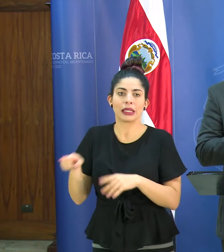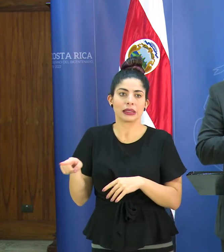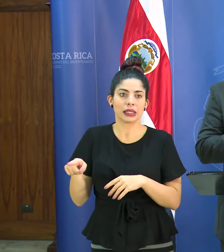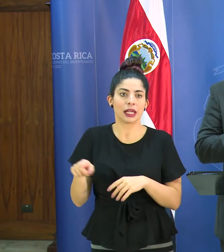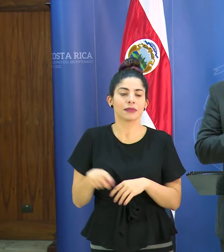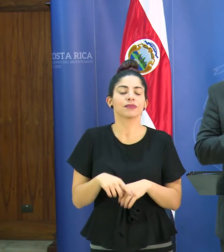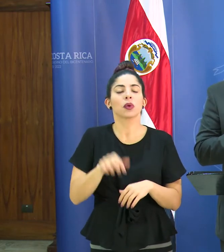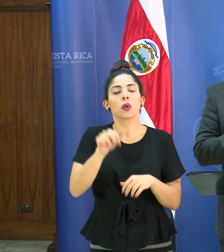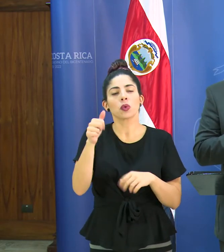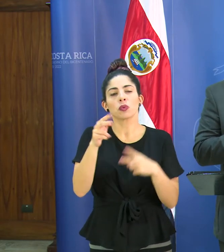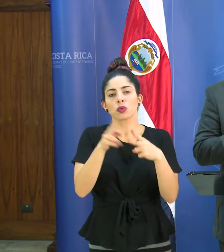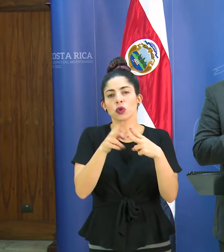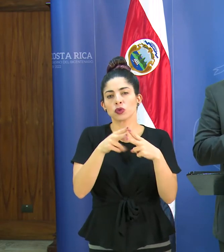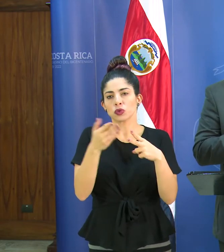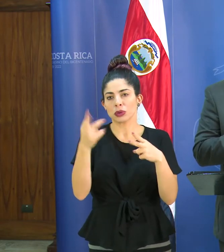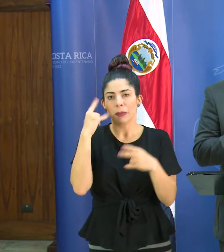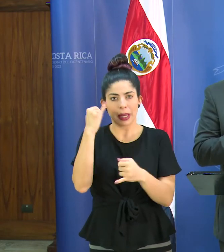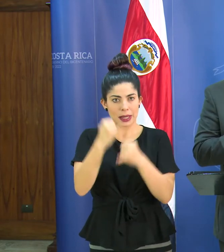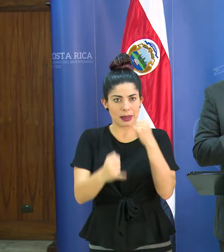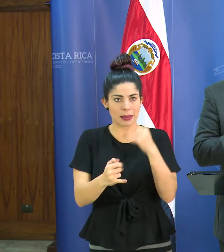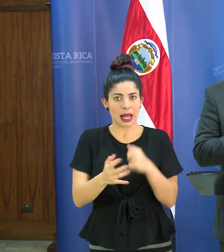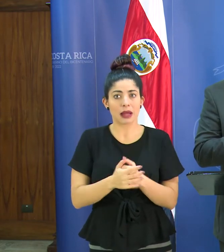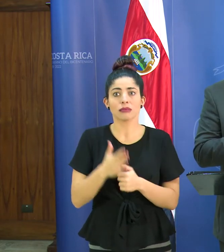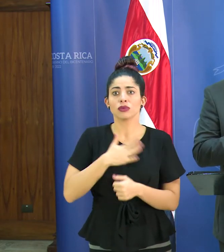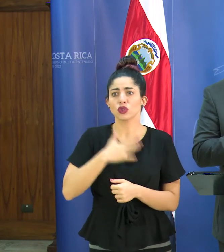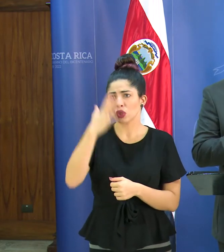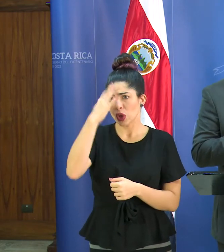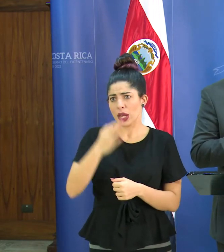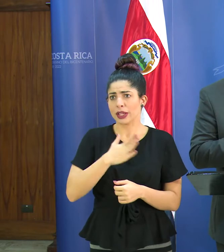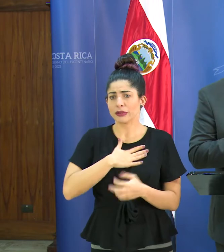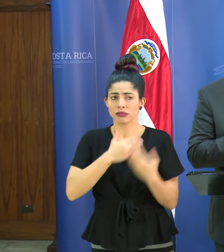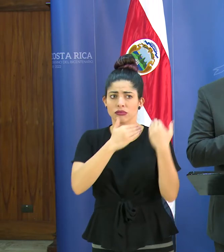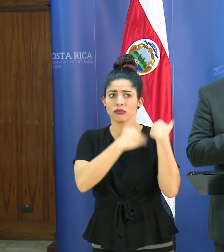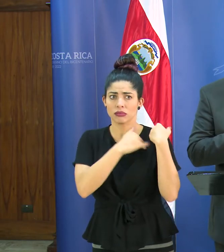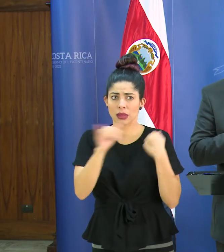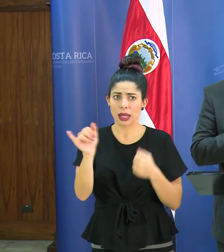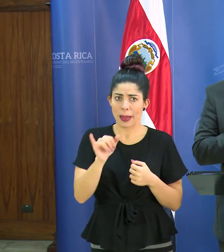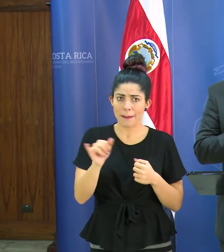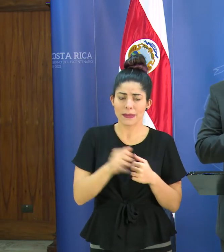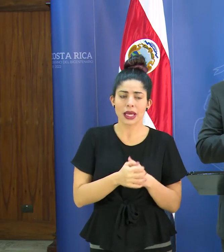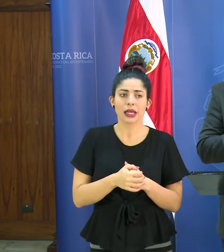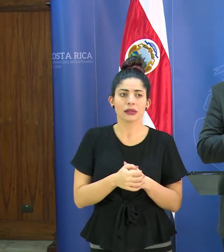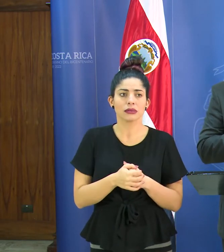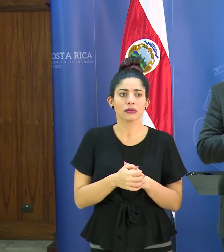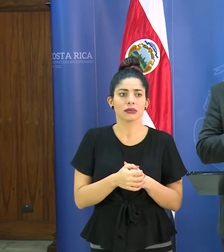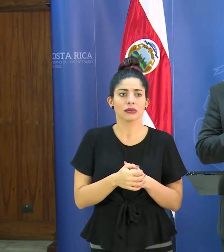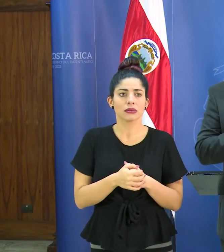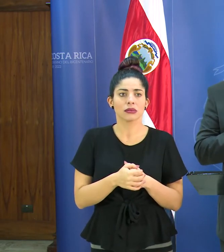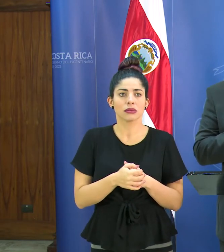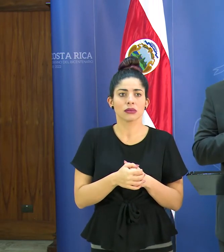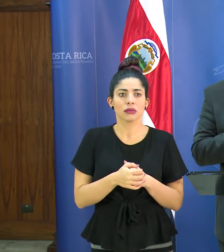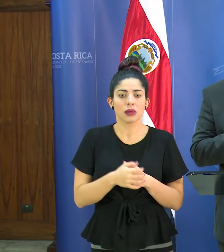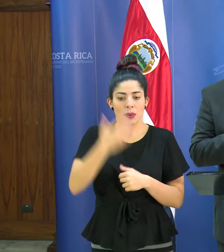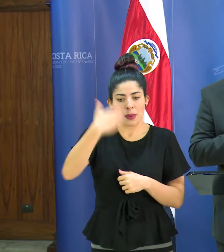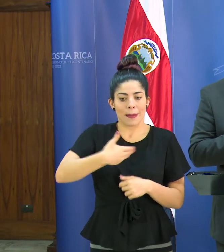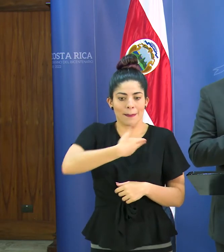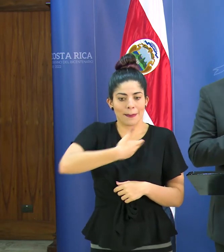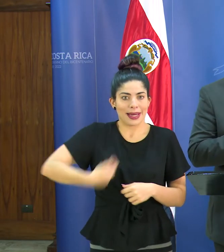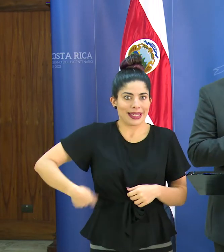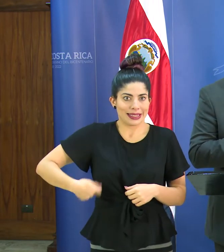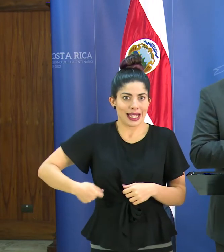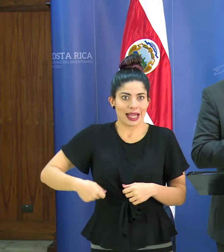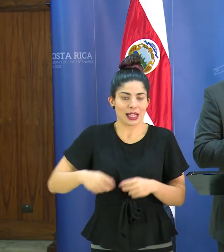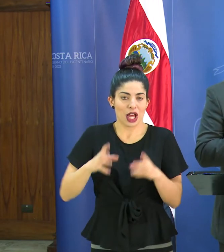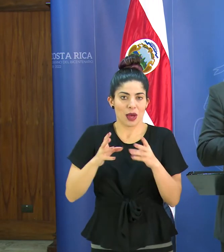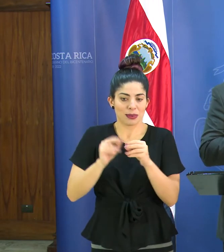dos cosas nada más para finalizar yo creo que me corresponde también como presidente de la